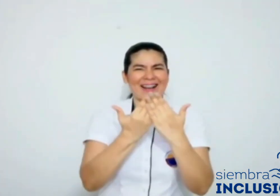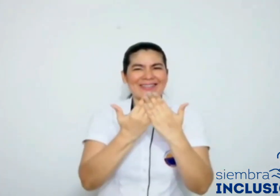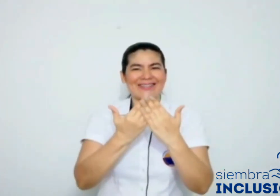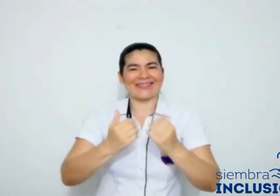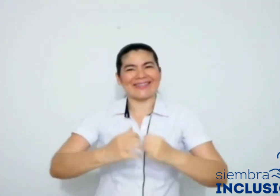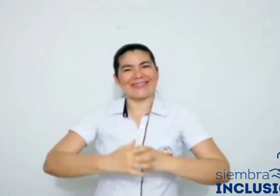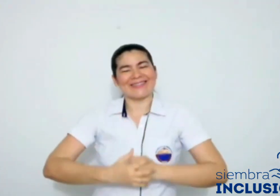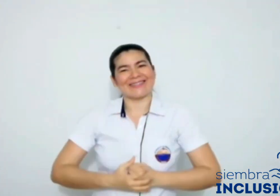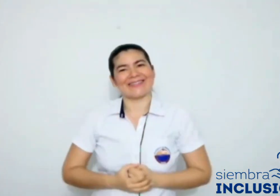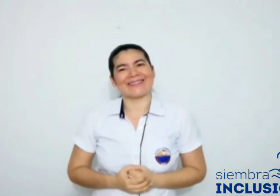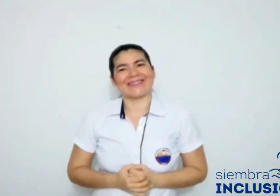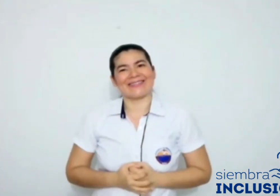avanzar.